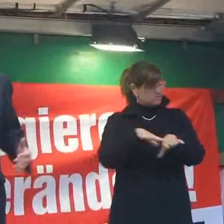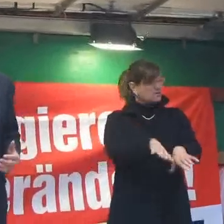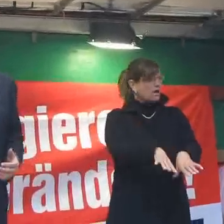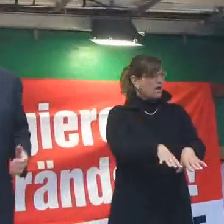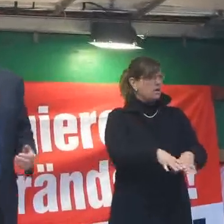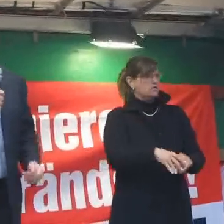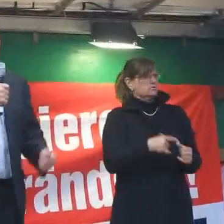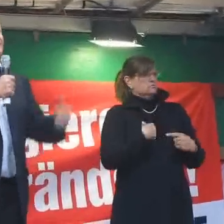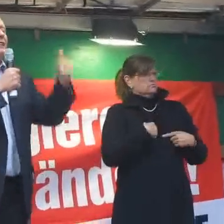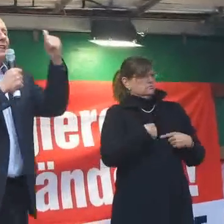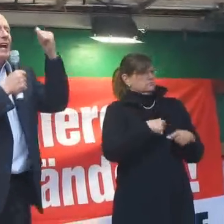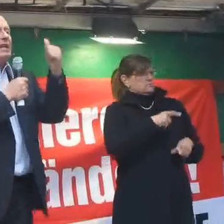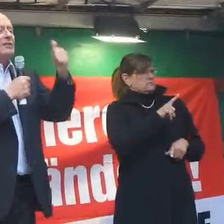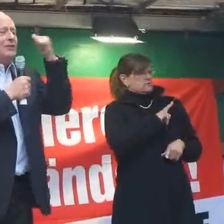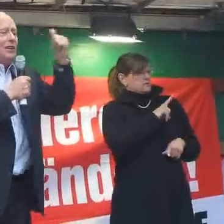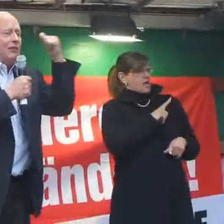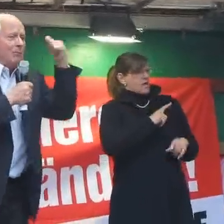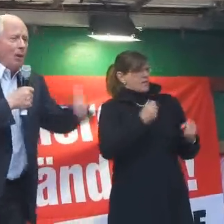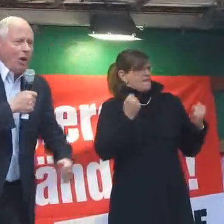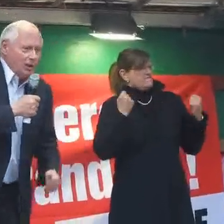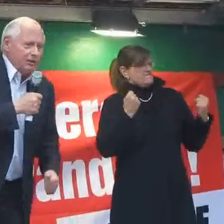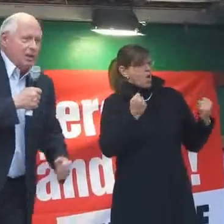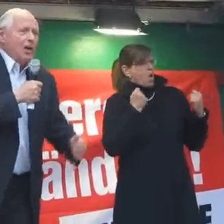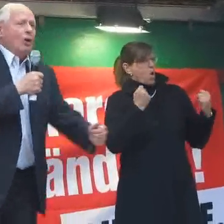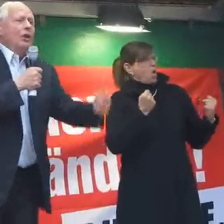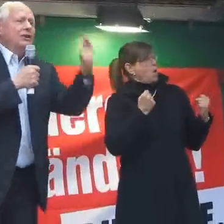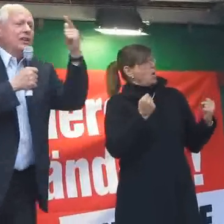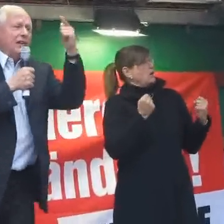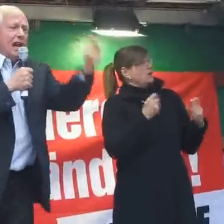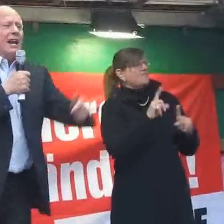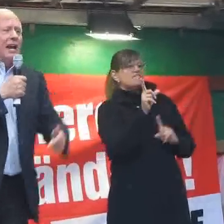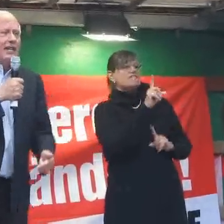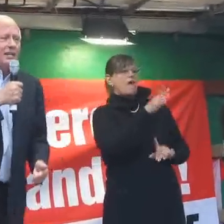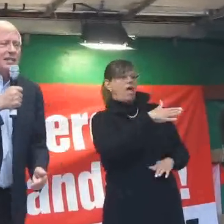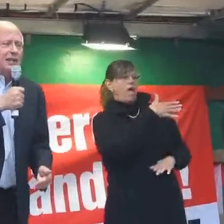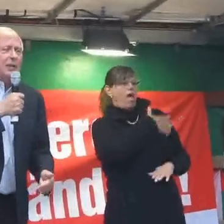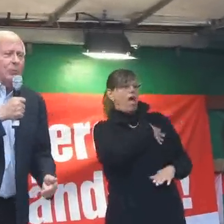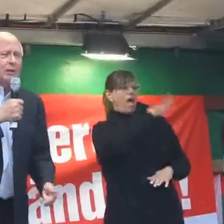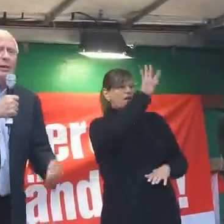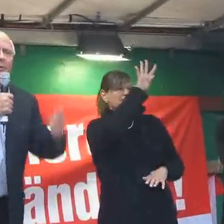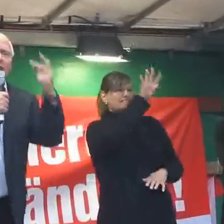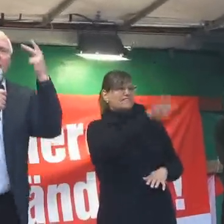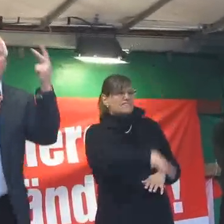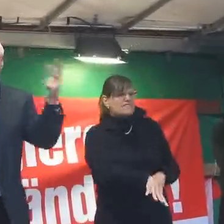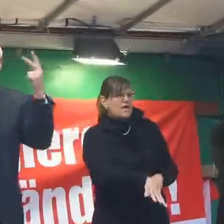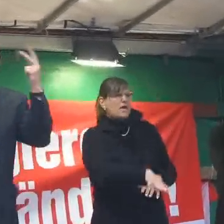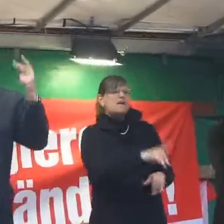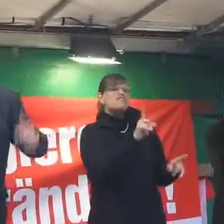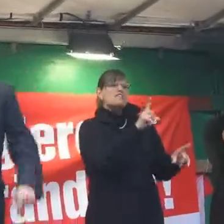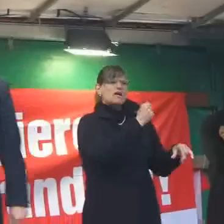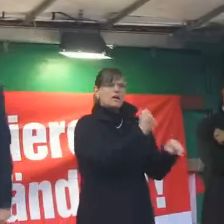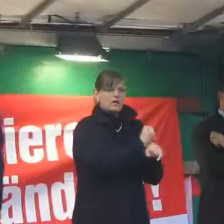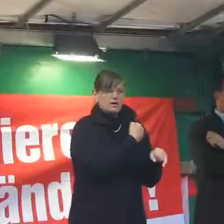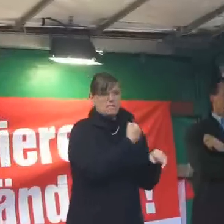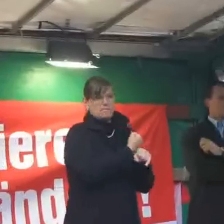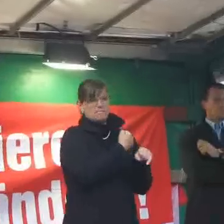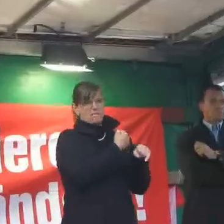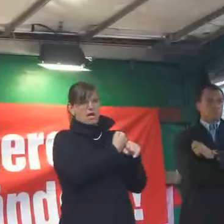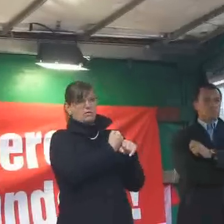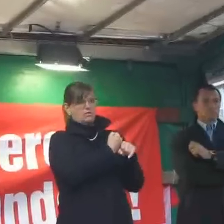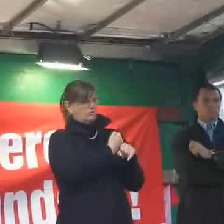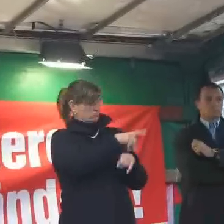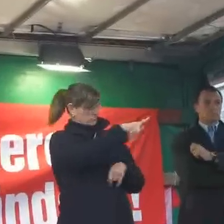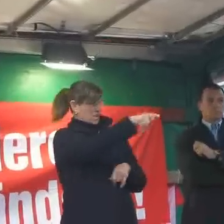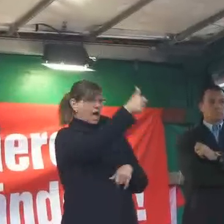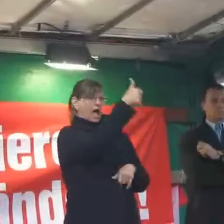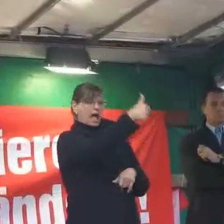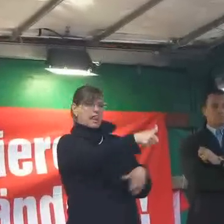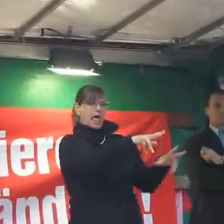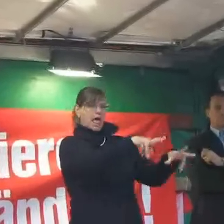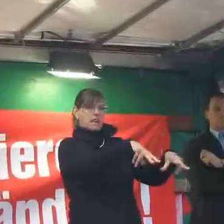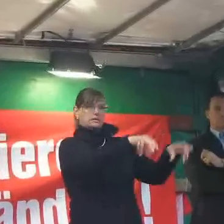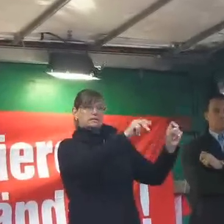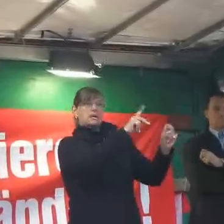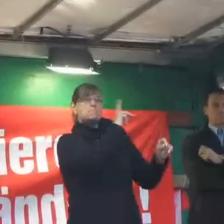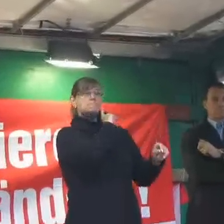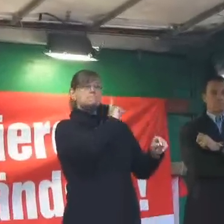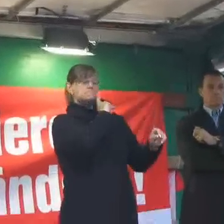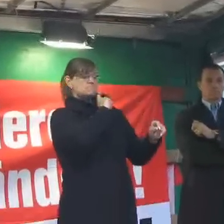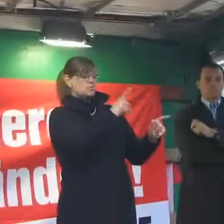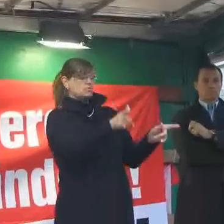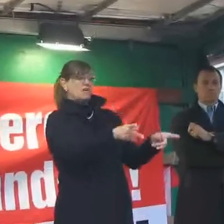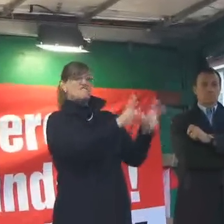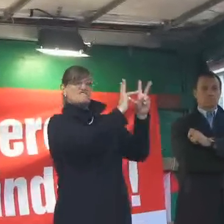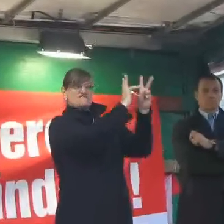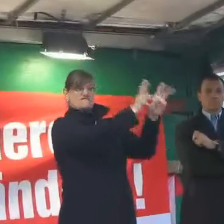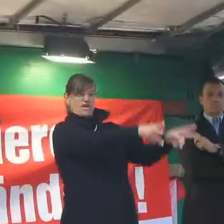kalte Wut. Wer hat denn Hartz IV verbrochen und die alleinerziehenden Mütter mit ihren Kindern dann zurückgelassen? Wer hat denn die